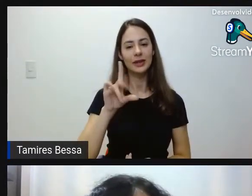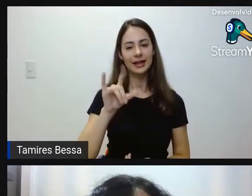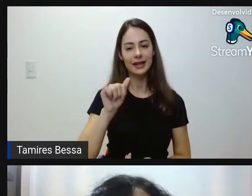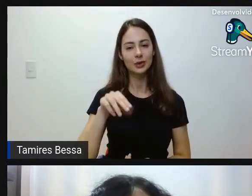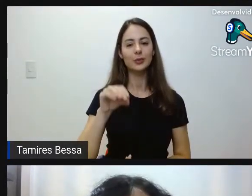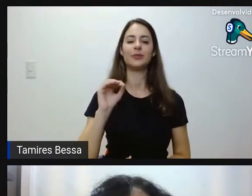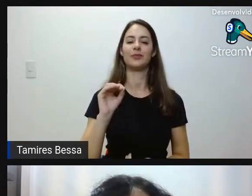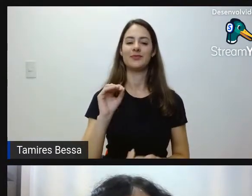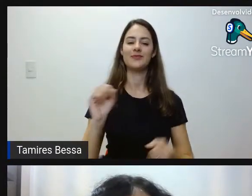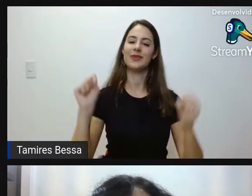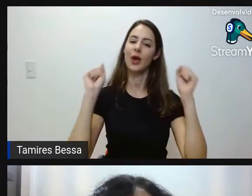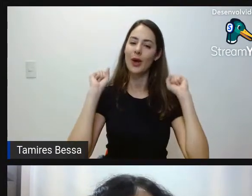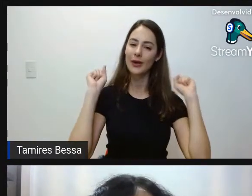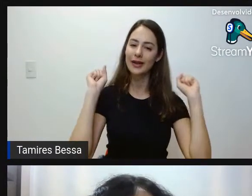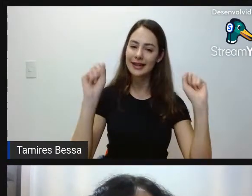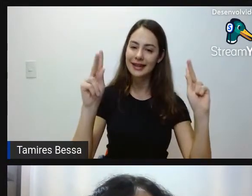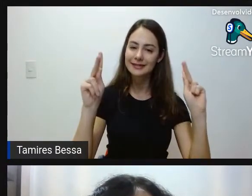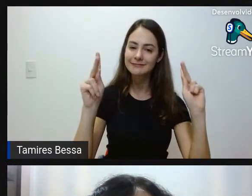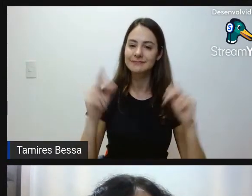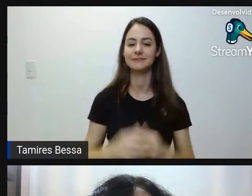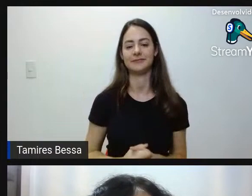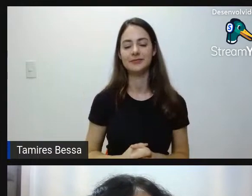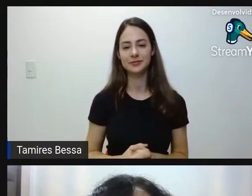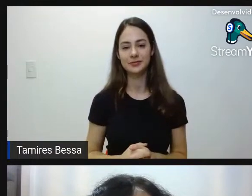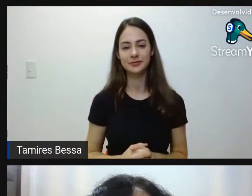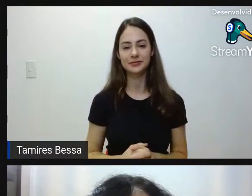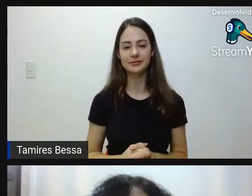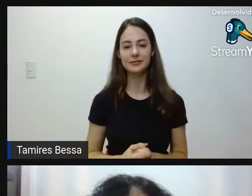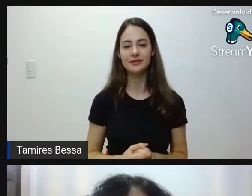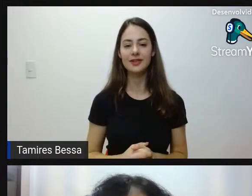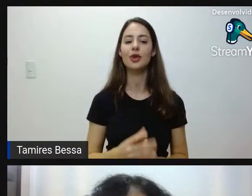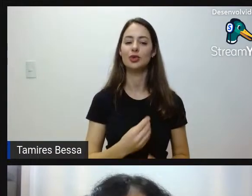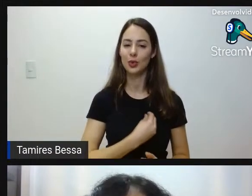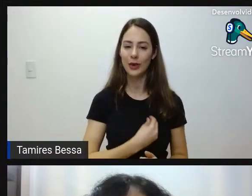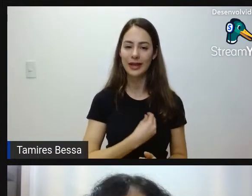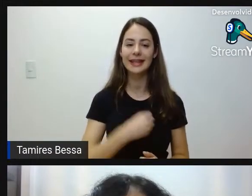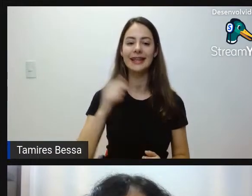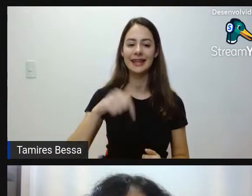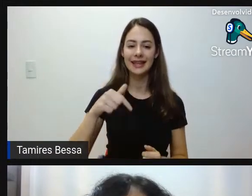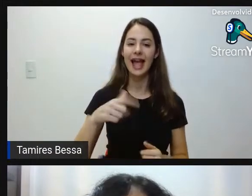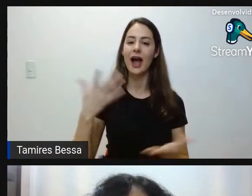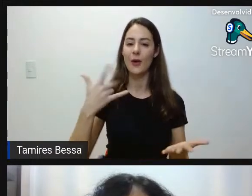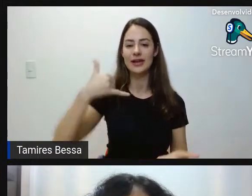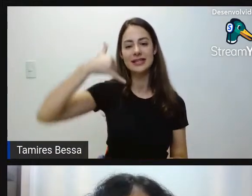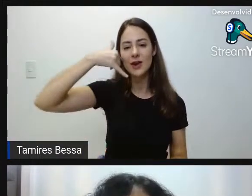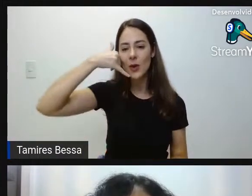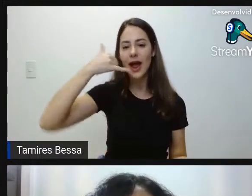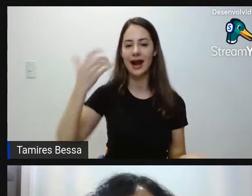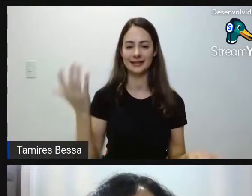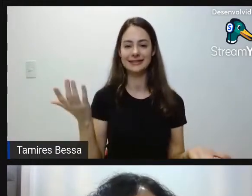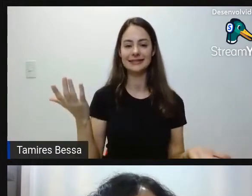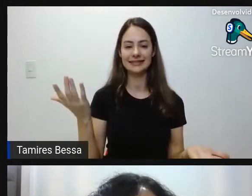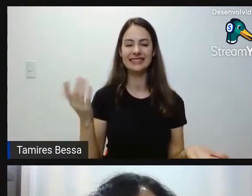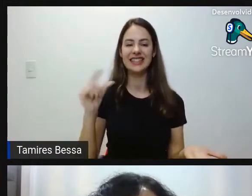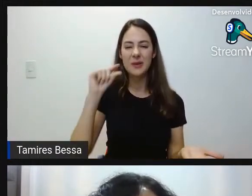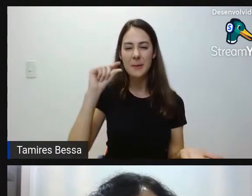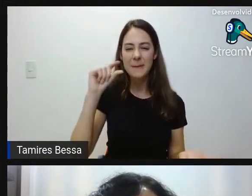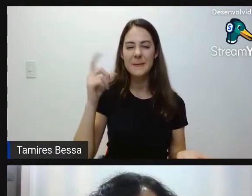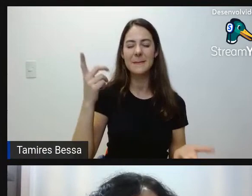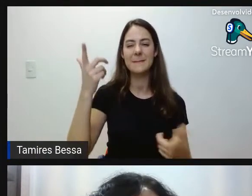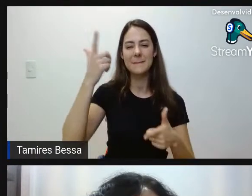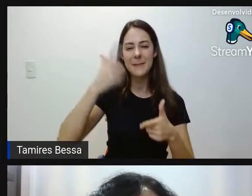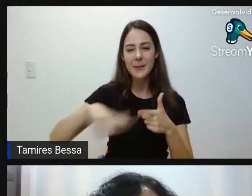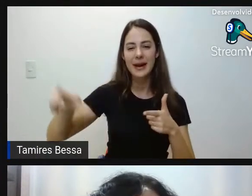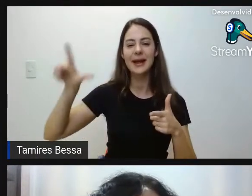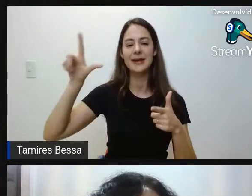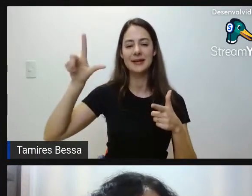Ok, ok, ok. Eu estou aqui, continuo aqui, só que agora com o celular, tivemos um pequeno bisuzinho